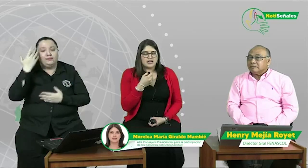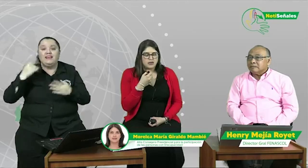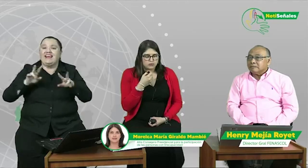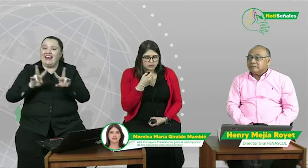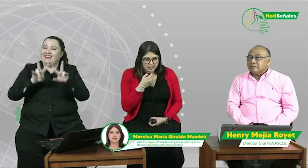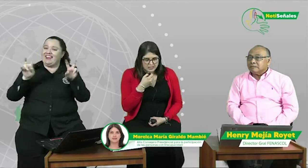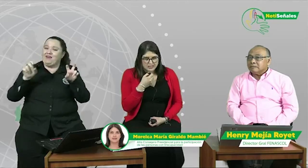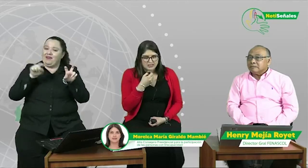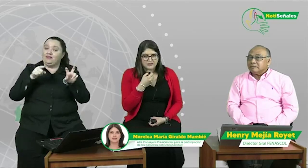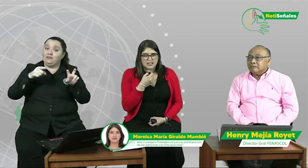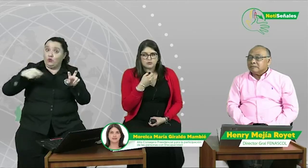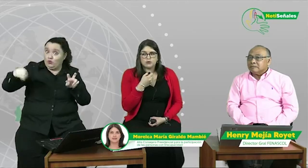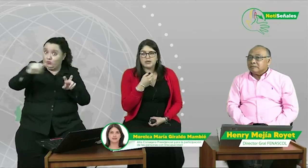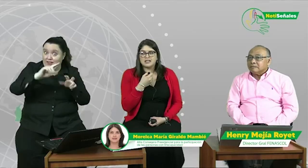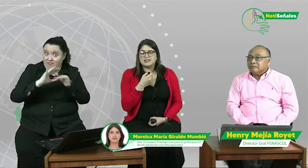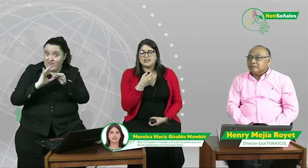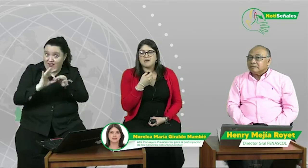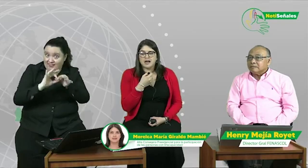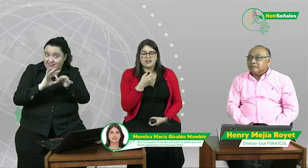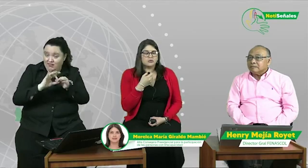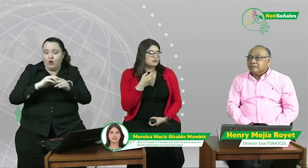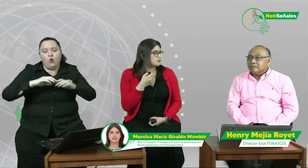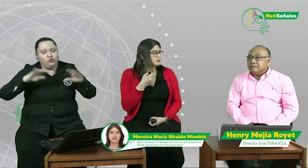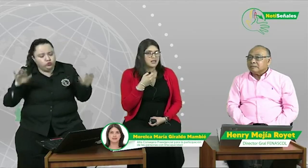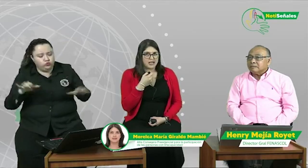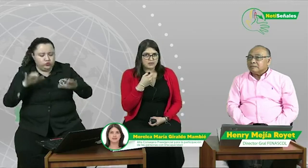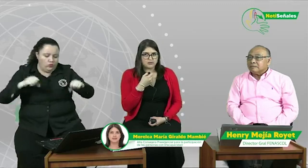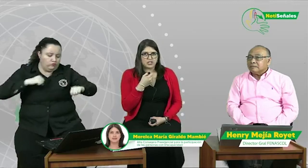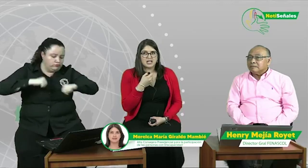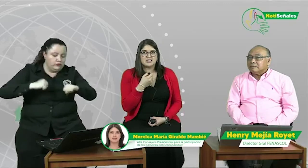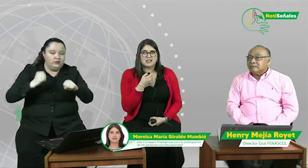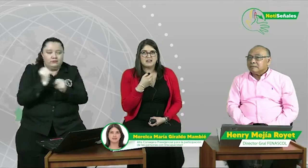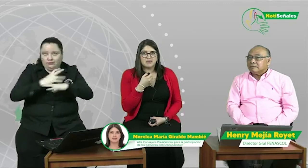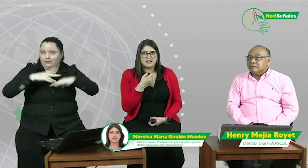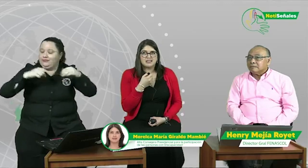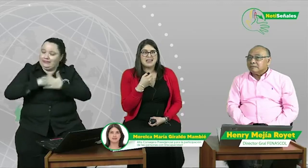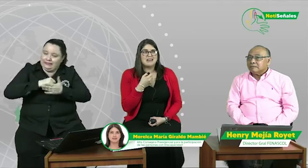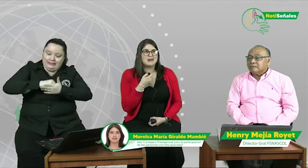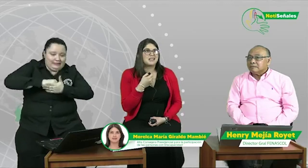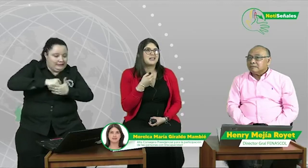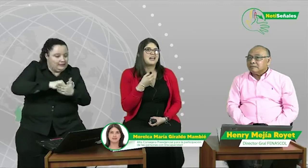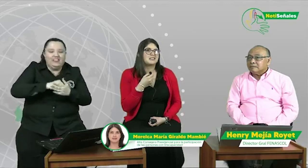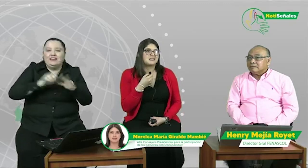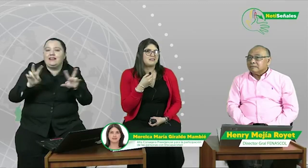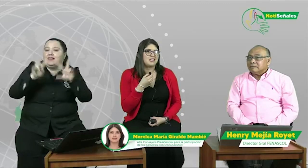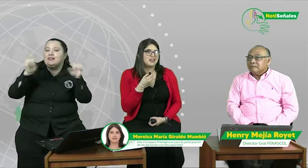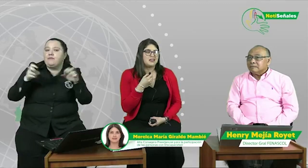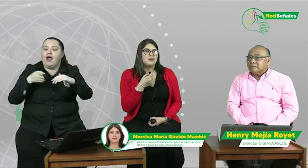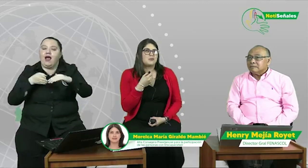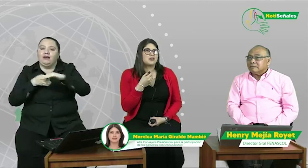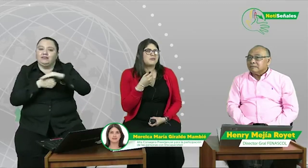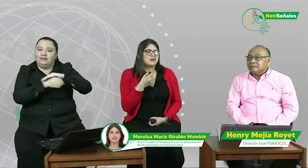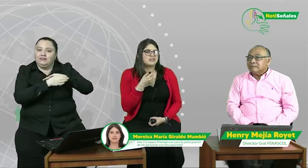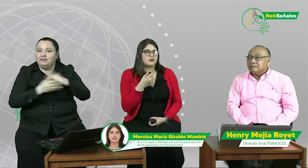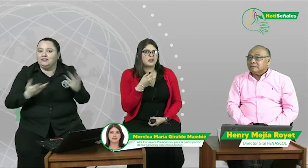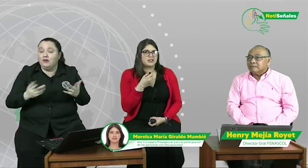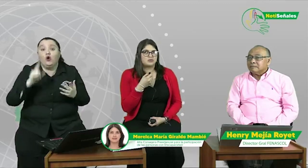ustedes desde FENASCOL vienen trabajando día y noche incansablemente en materia de accesibilidad, porque además creo que es una